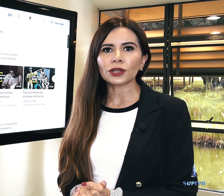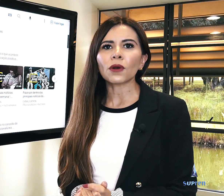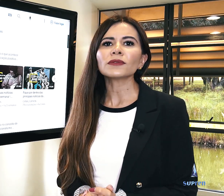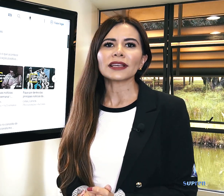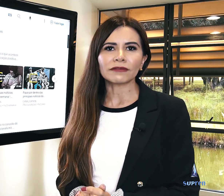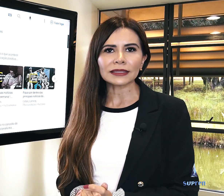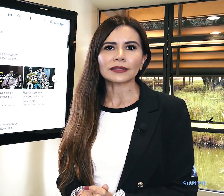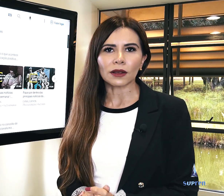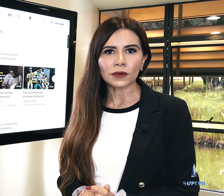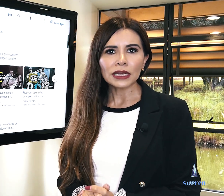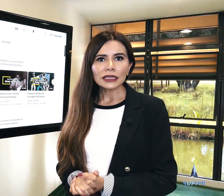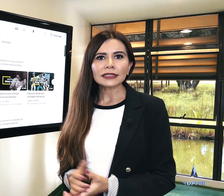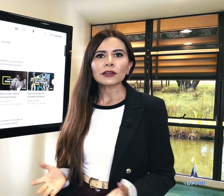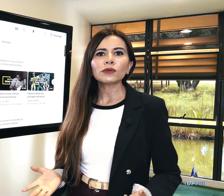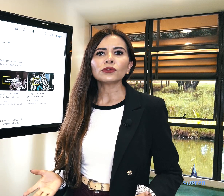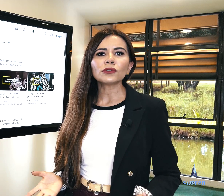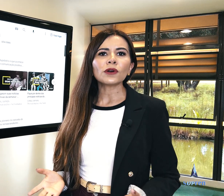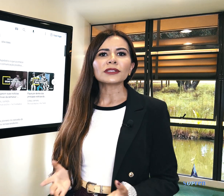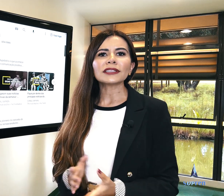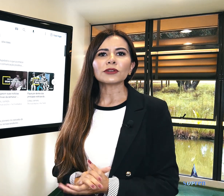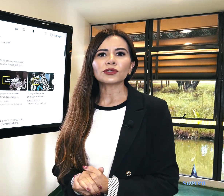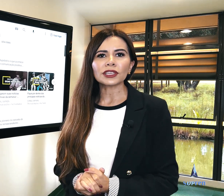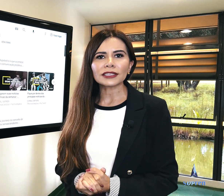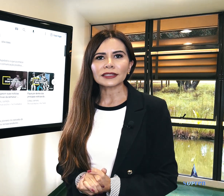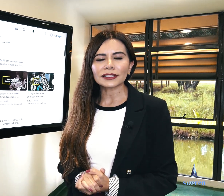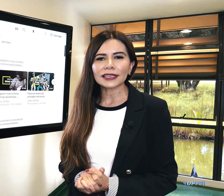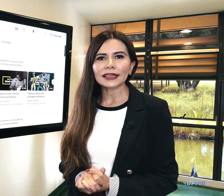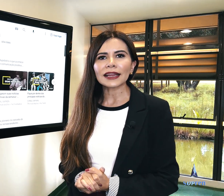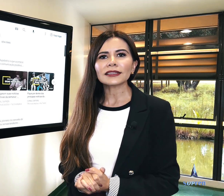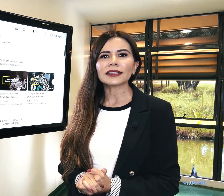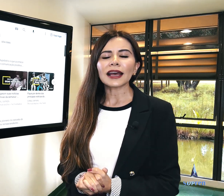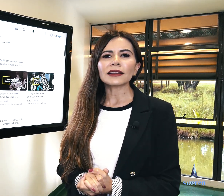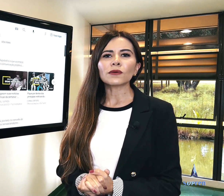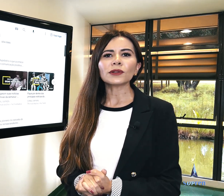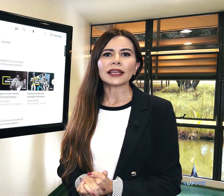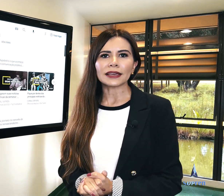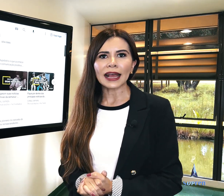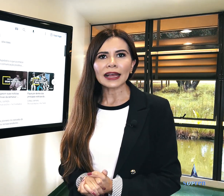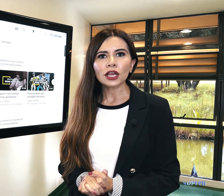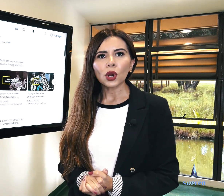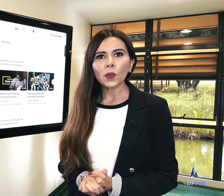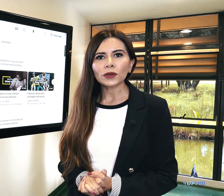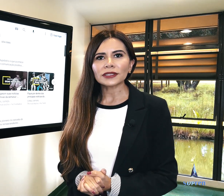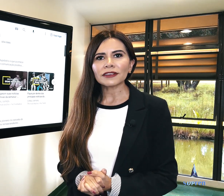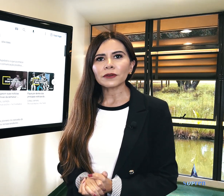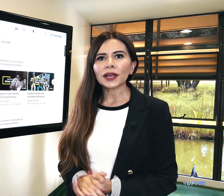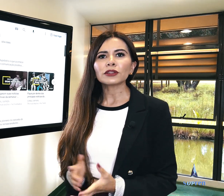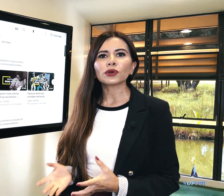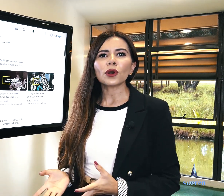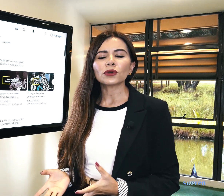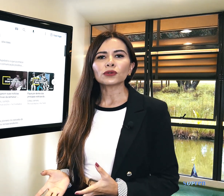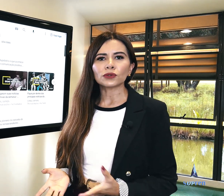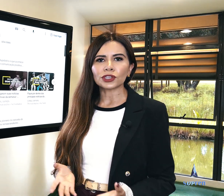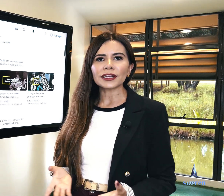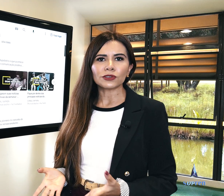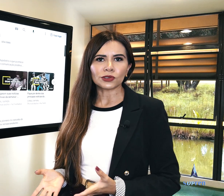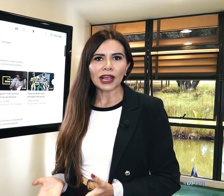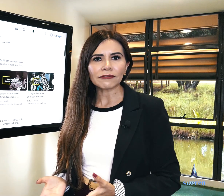conservação. Segundo os cientistas que analisaram o DNA, o possível retorno do tigre de Java